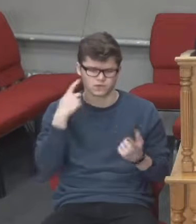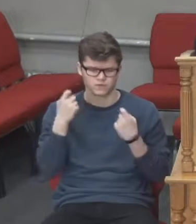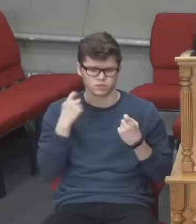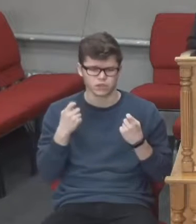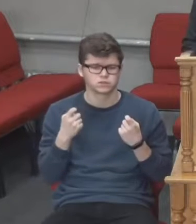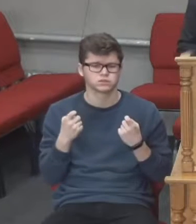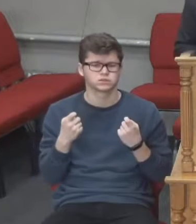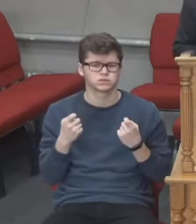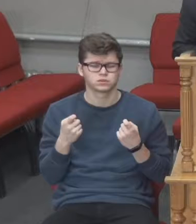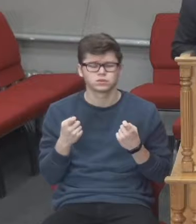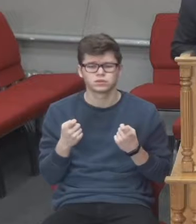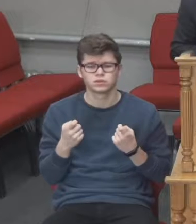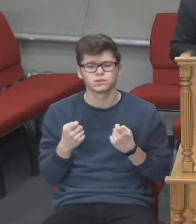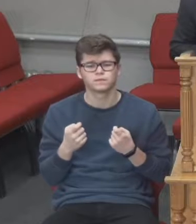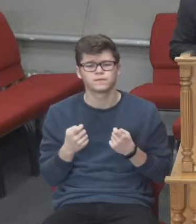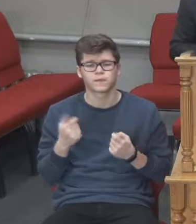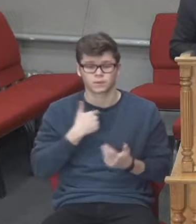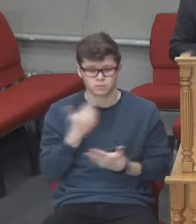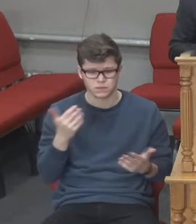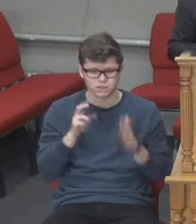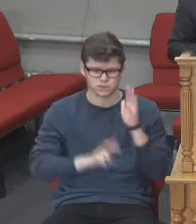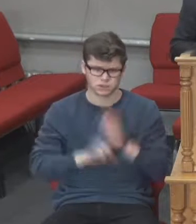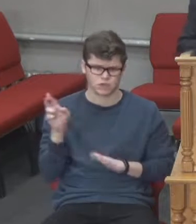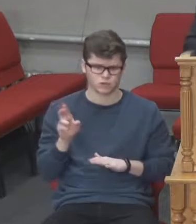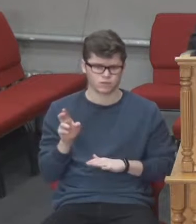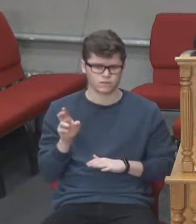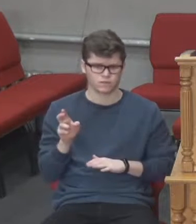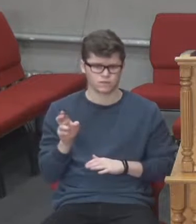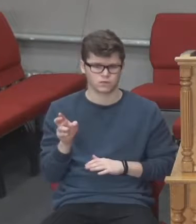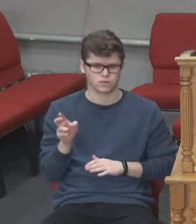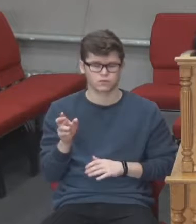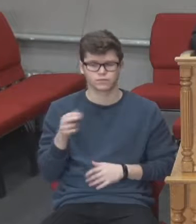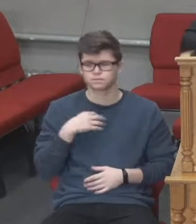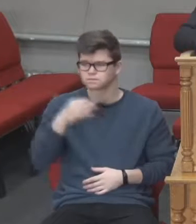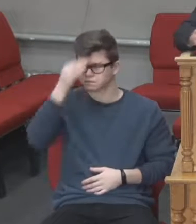як церква Господа Ісуса Христа. Нагадався приклад,